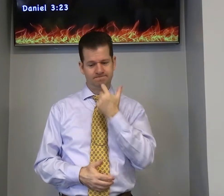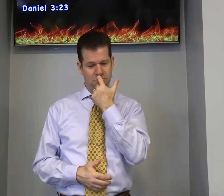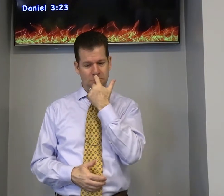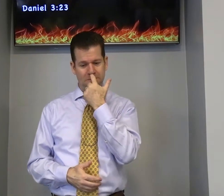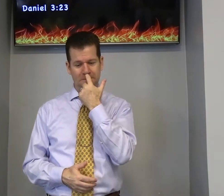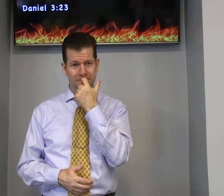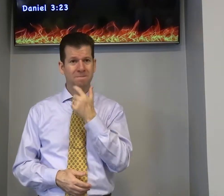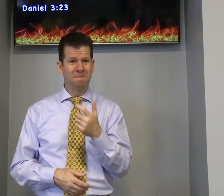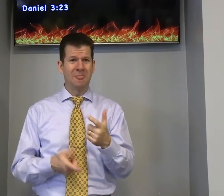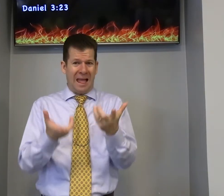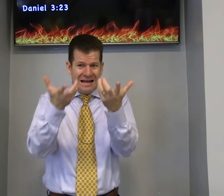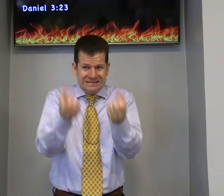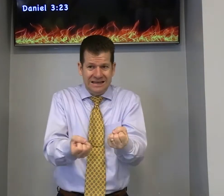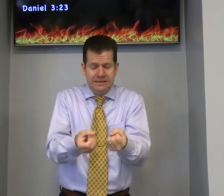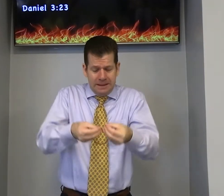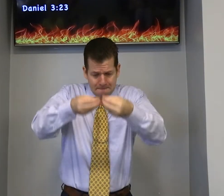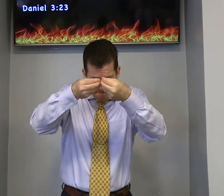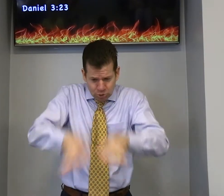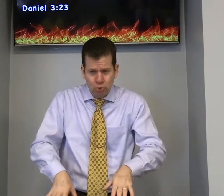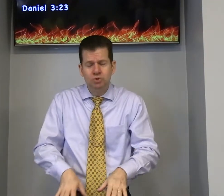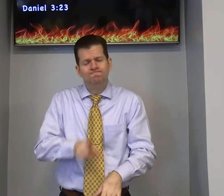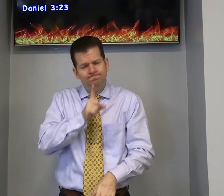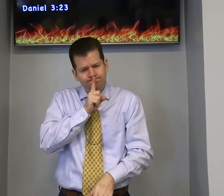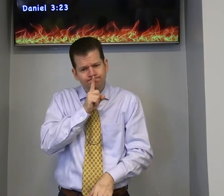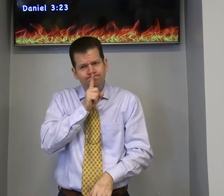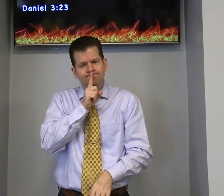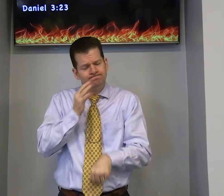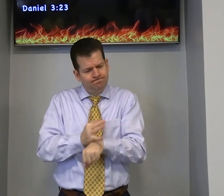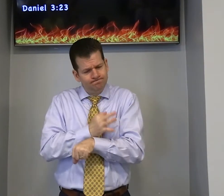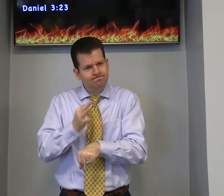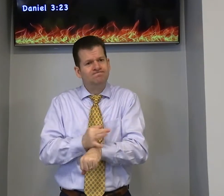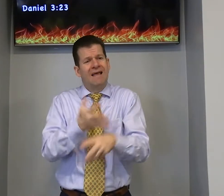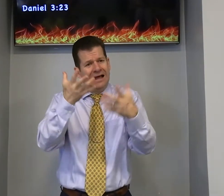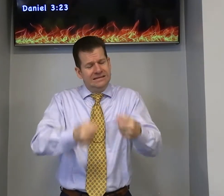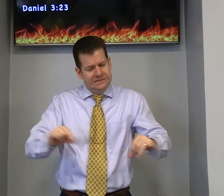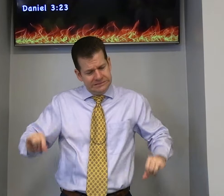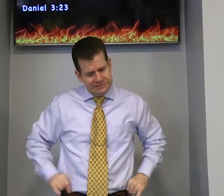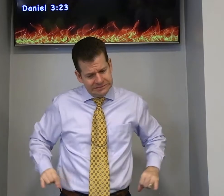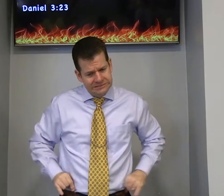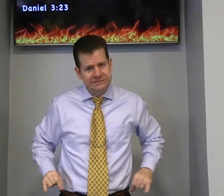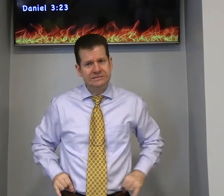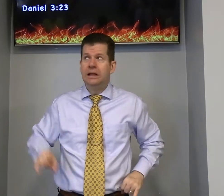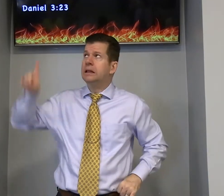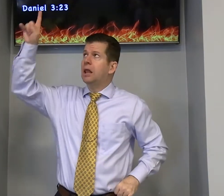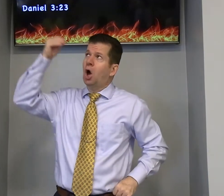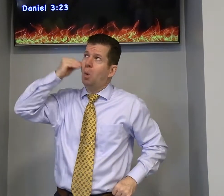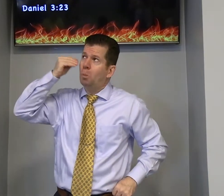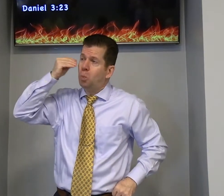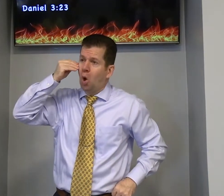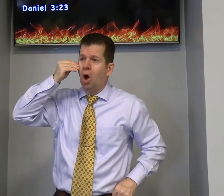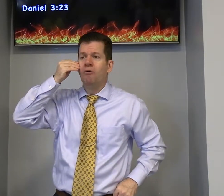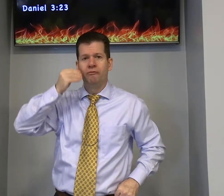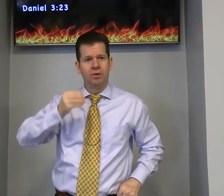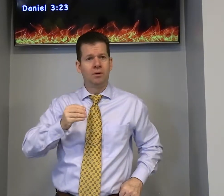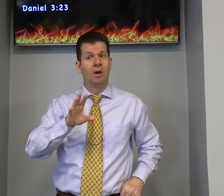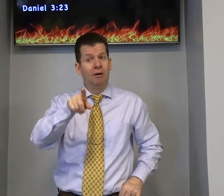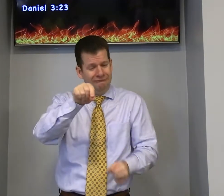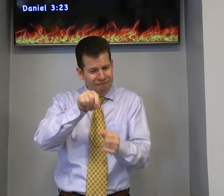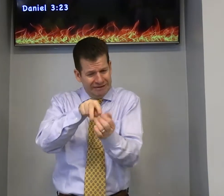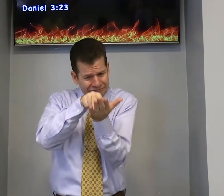Deus falado e pecar você precisa aceitar esse prejuízo ficar firme é aceitar sofrimento deixe Deus